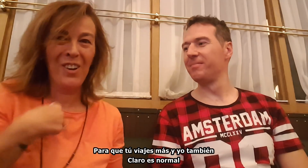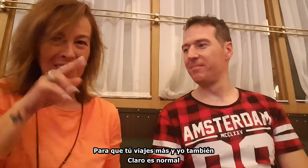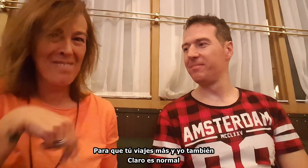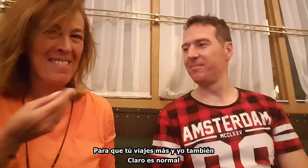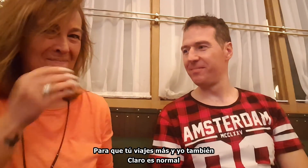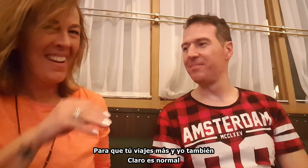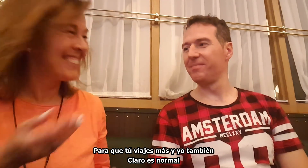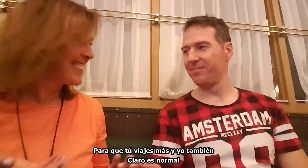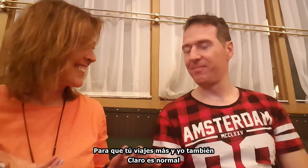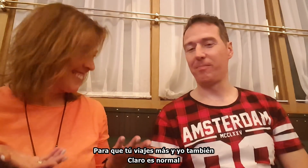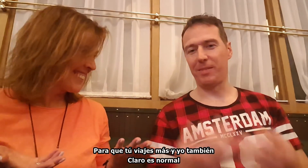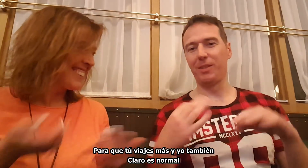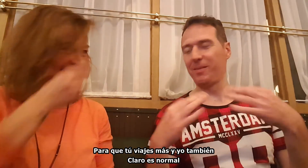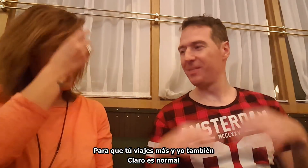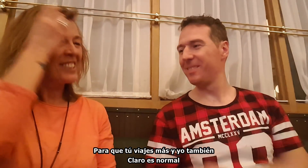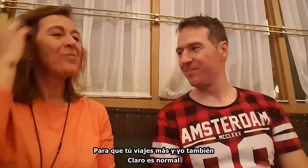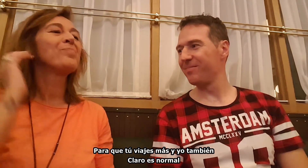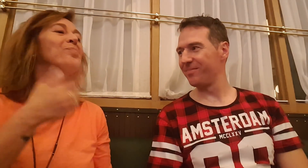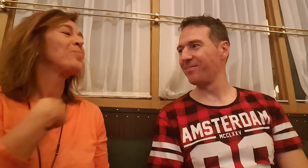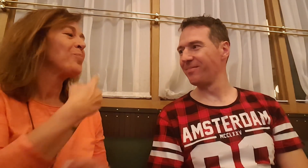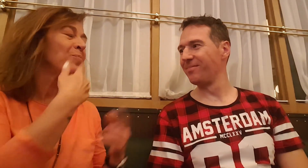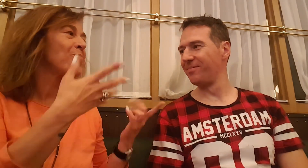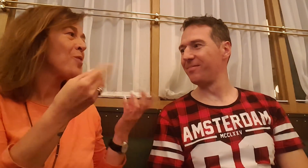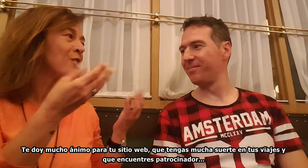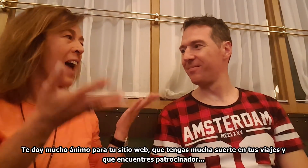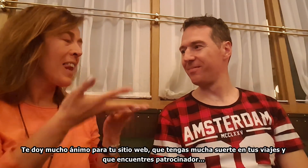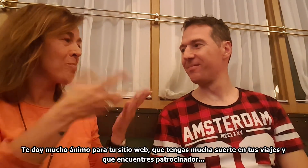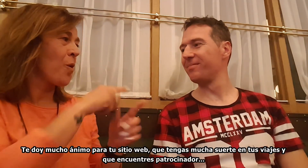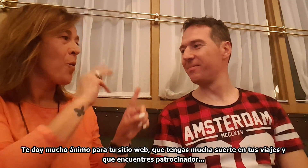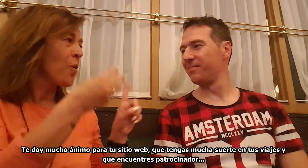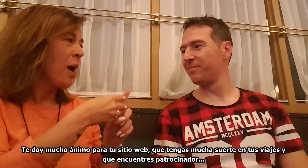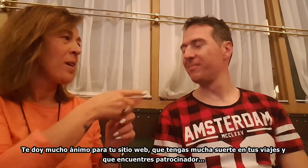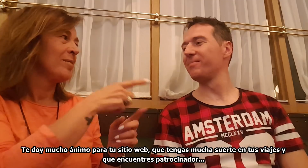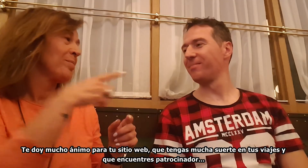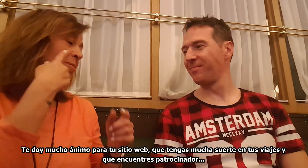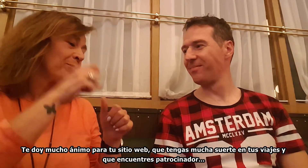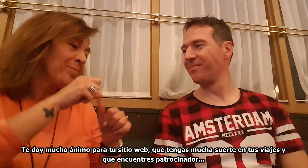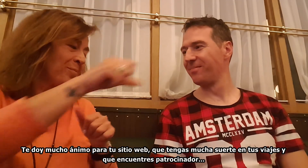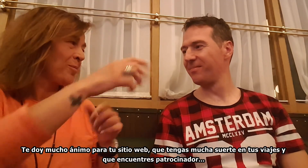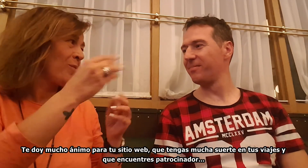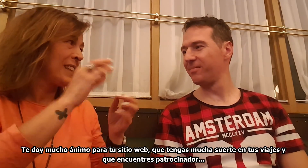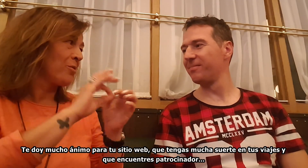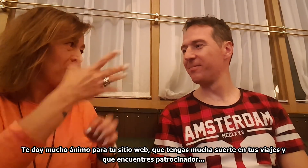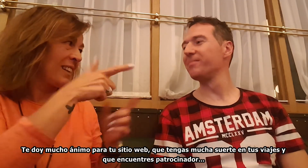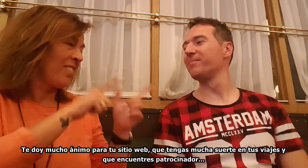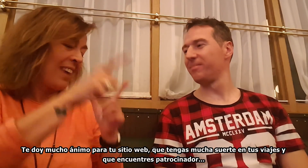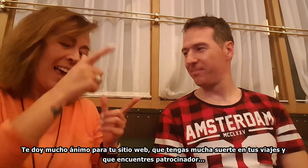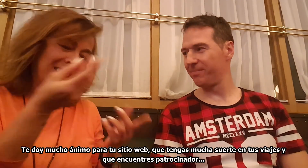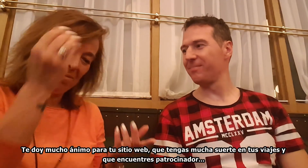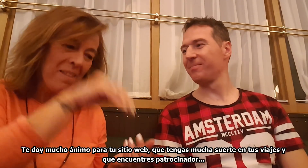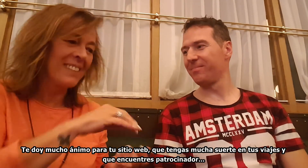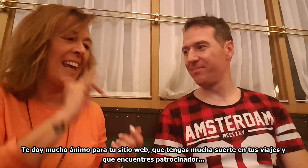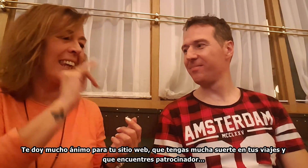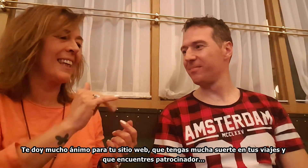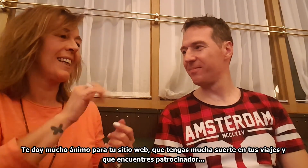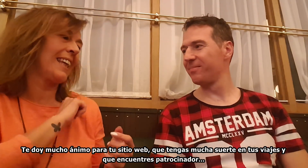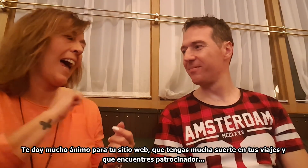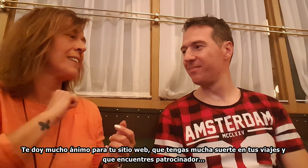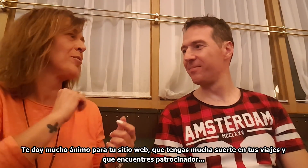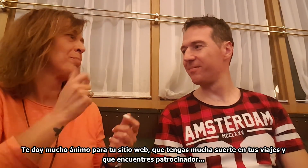también. Claro, es normal. Te doy mucho ánimo para tu sitio web. Que tengas mucha suerte en tus viajes.